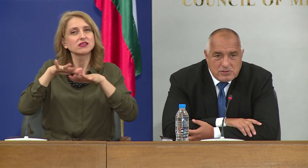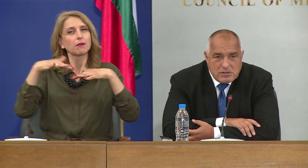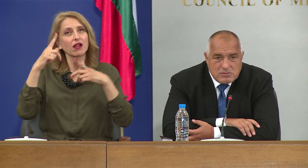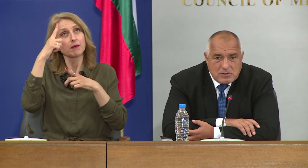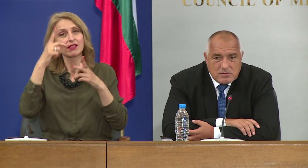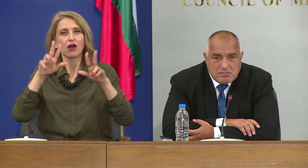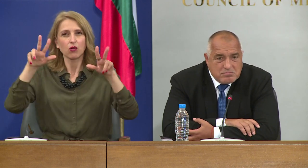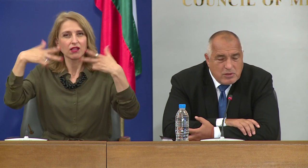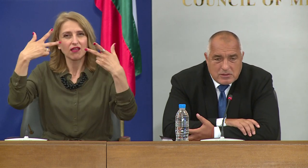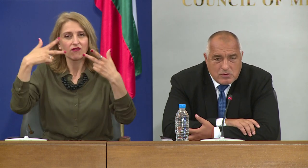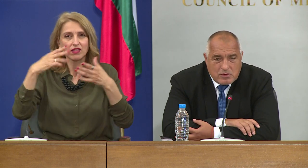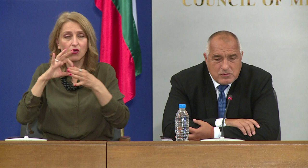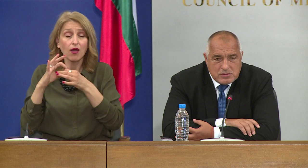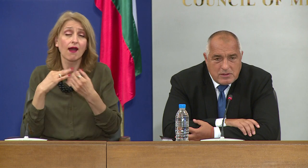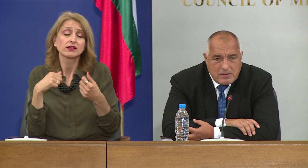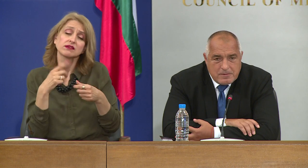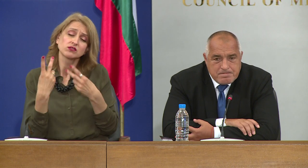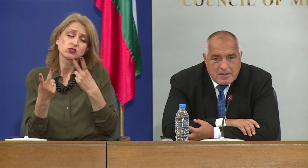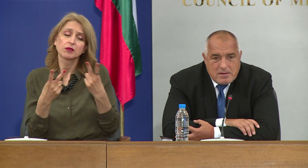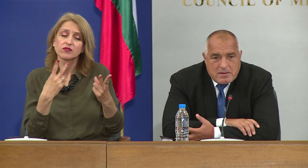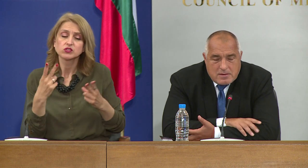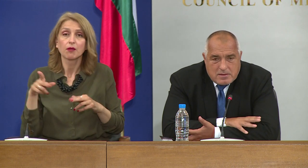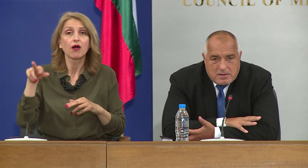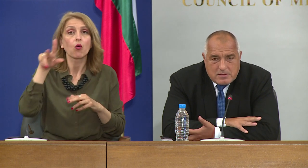колегите, считам, че полагат огромни усилия.